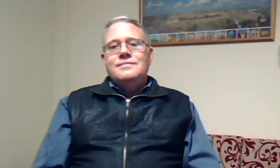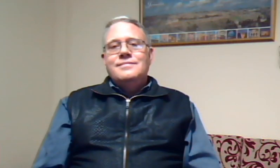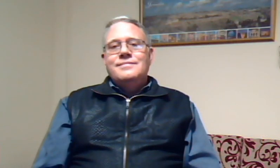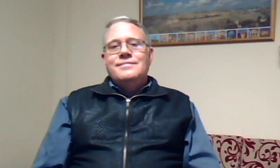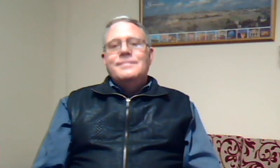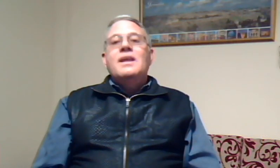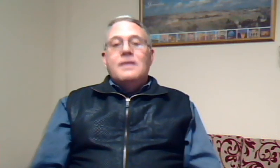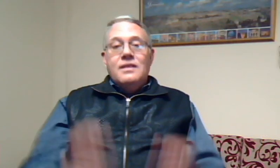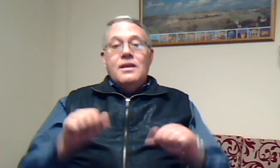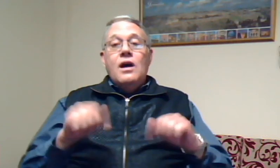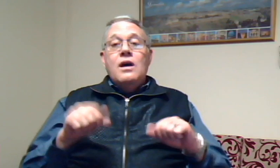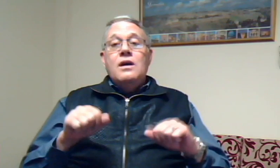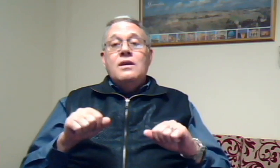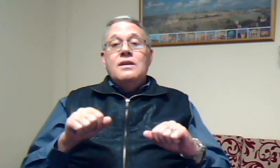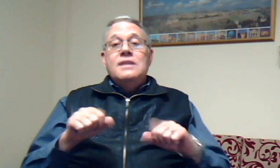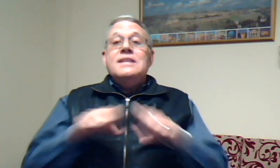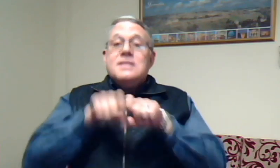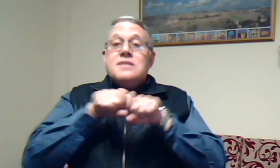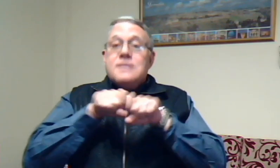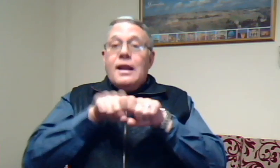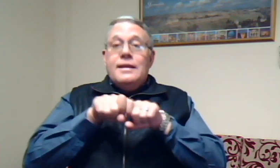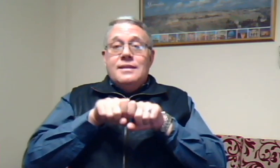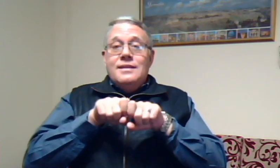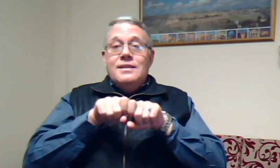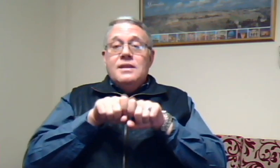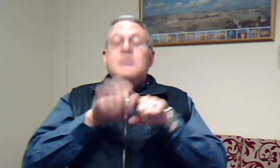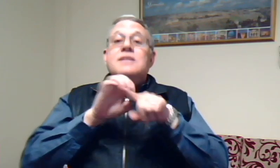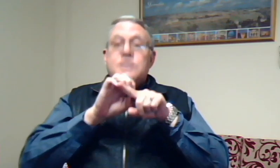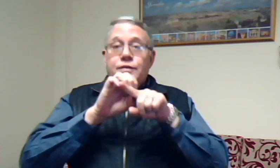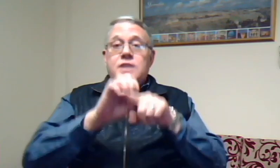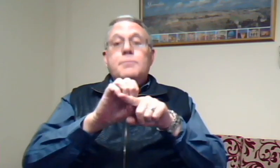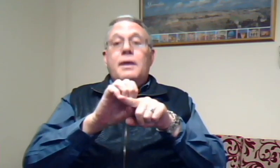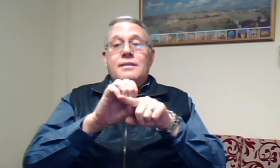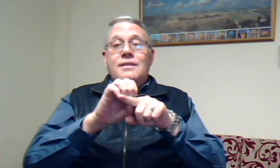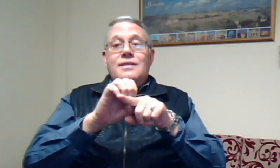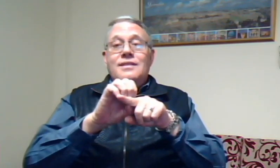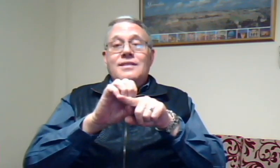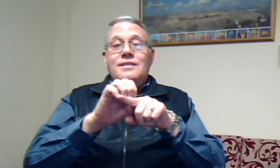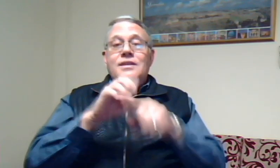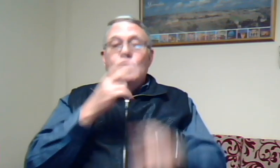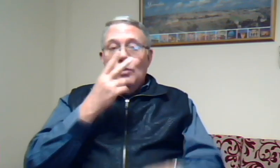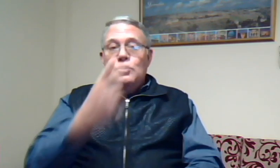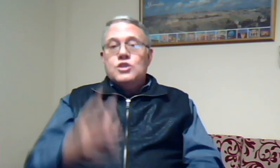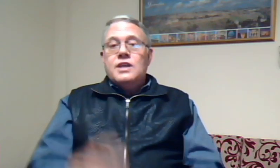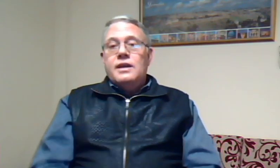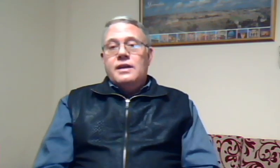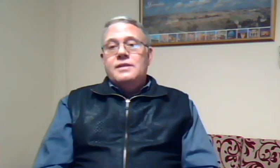ja dis dis strijd dis vast buit kom ons kyk